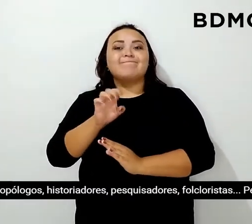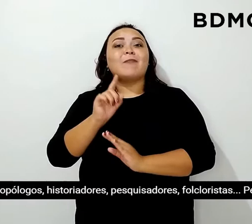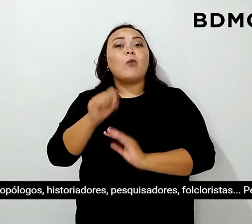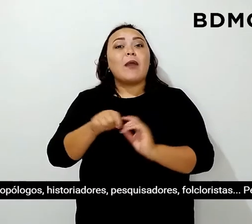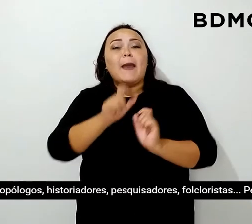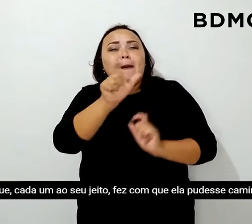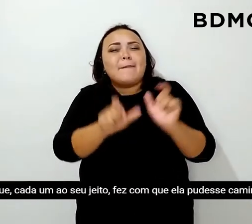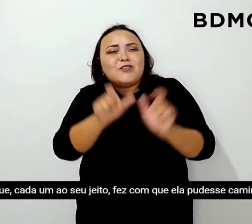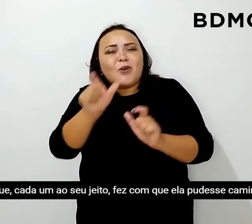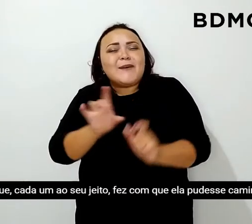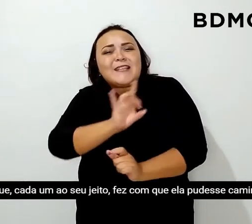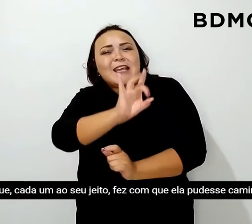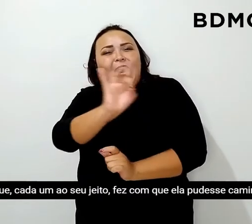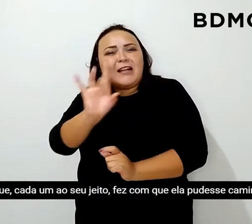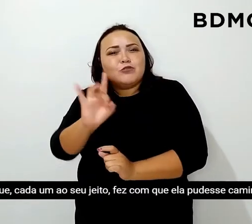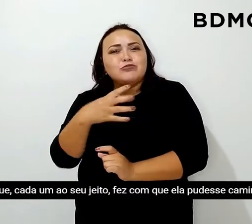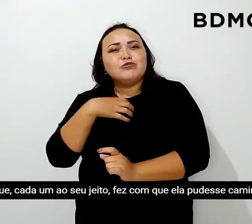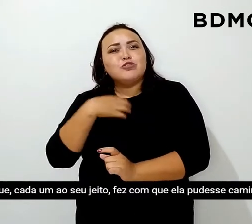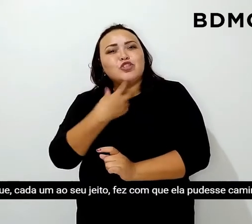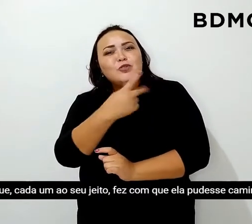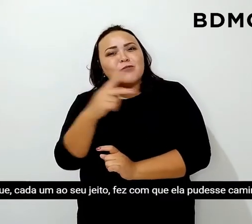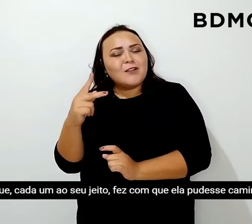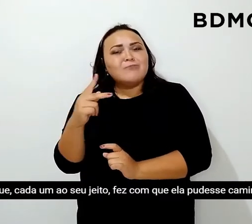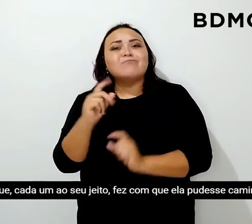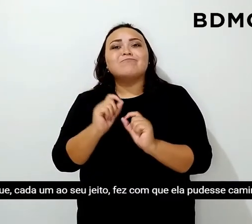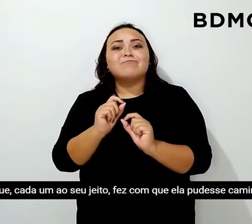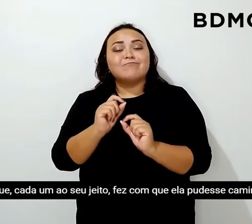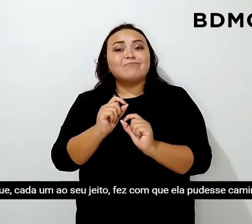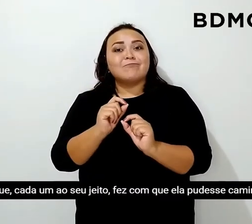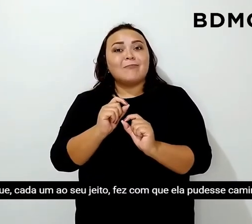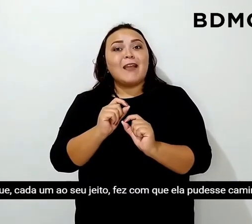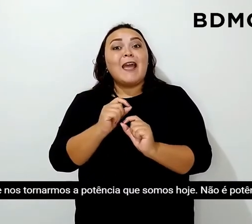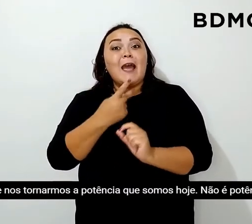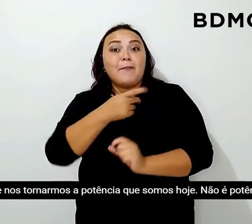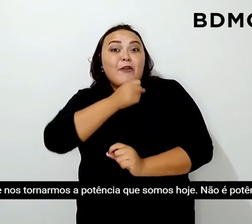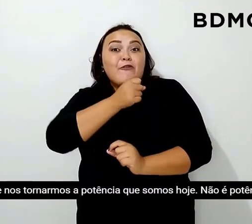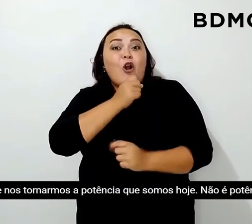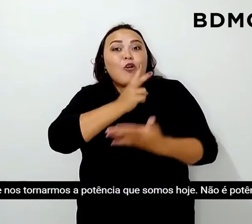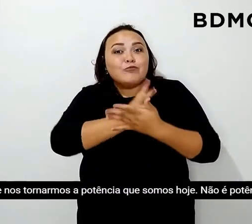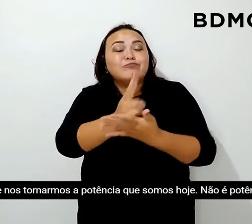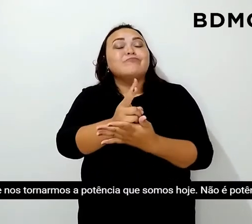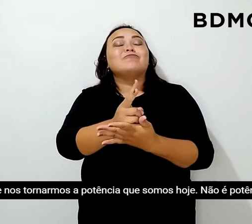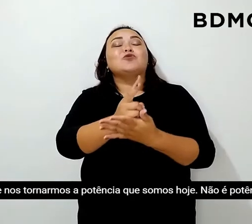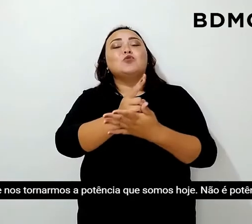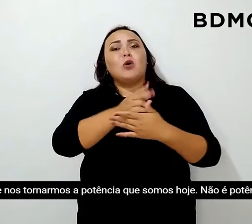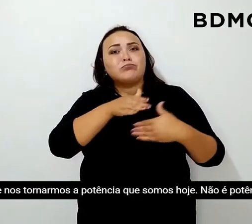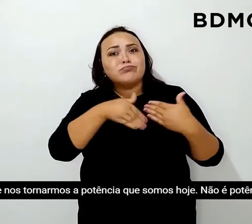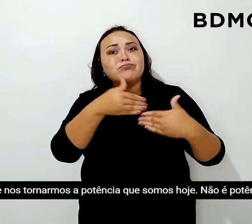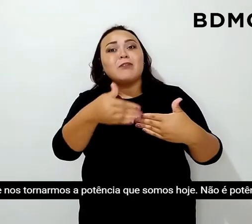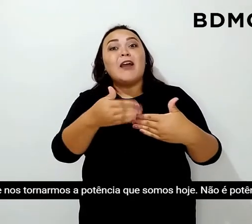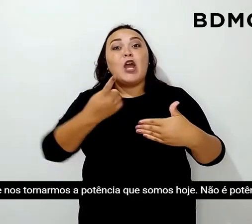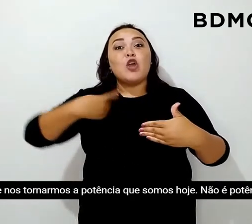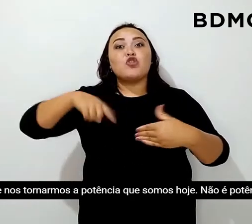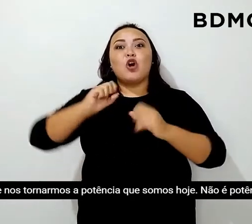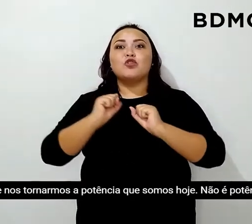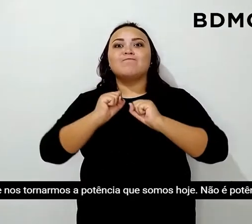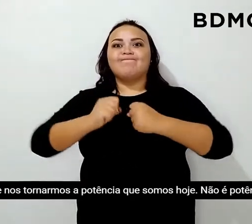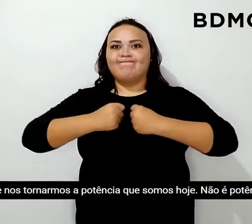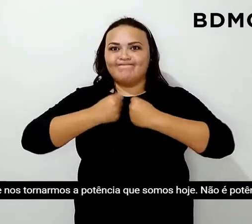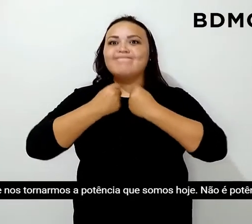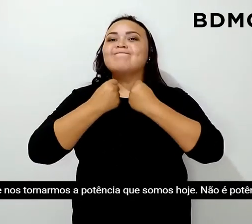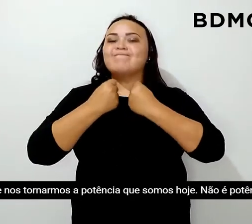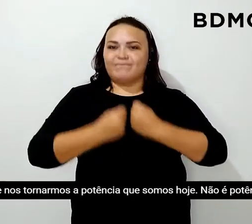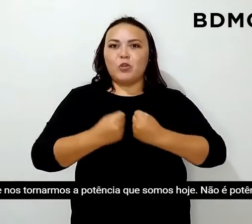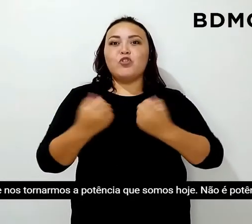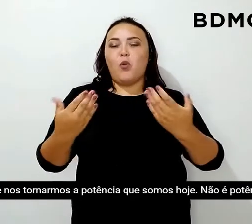pessoas que cada um ao seu jeito fez com que ela pudesse caminhar e nós nos tornarmos a potência que somos